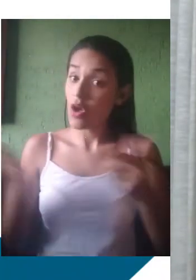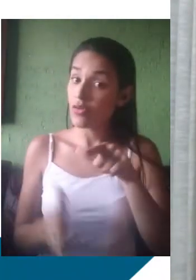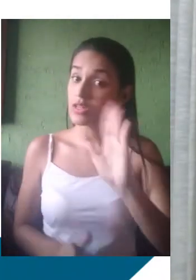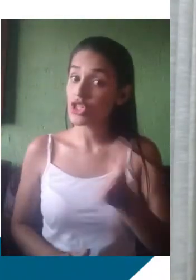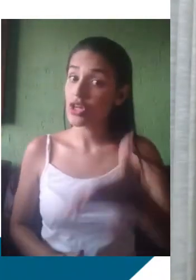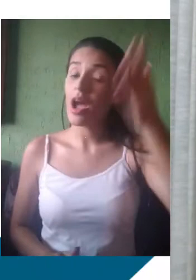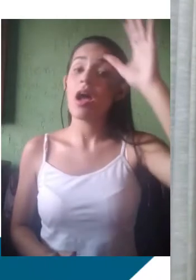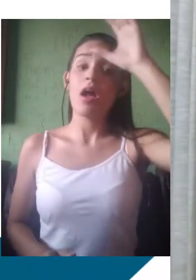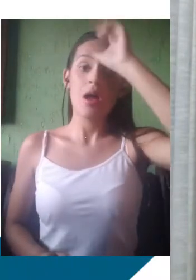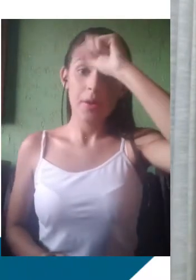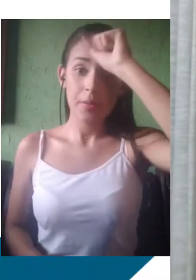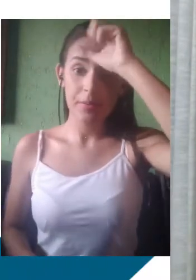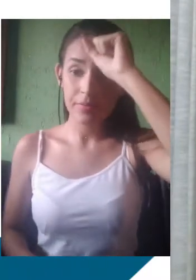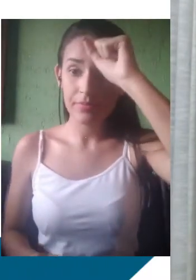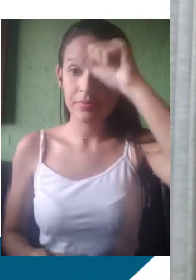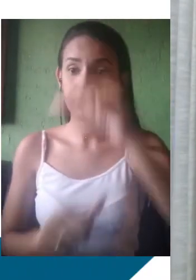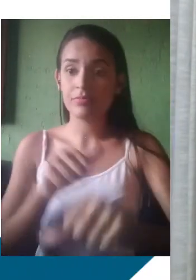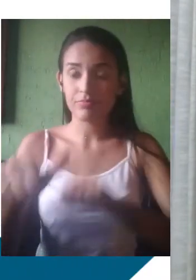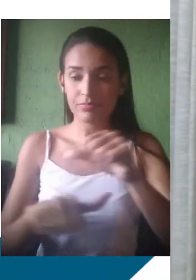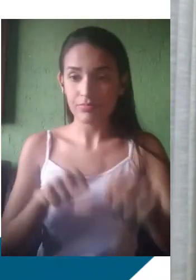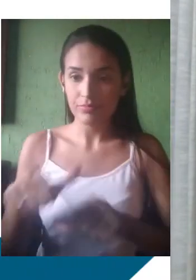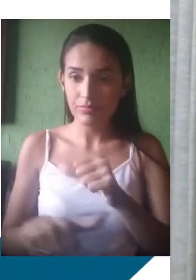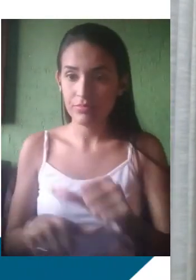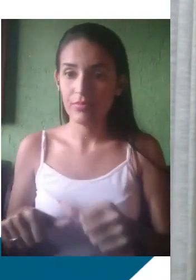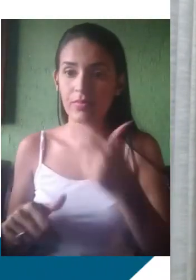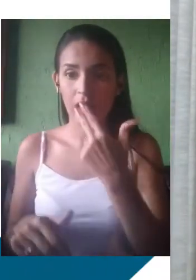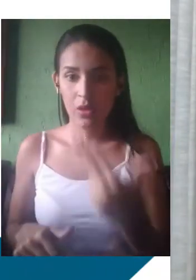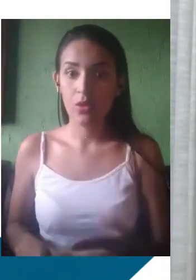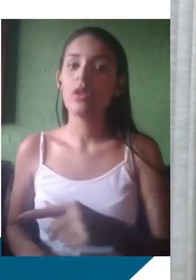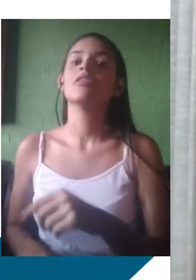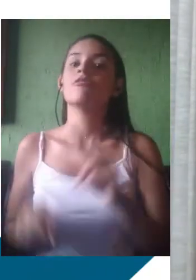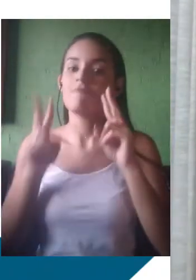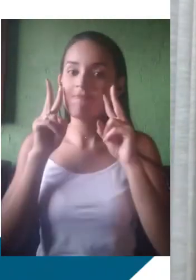Então, para adiantar o gostinho, eu vou reler o texto do Oswald de Andrade.